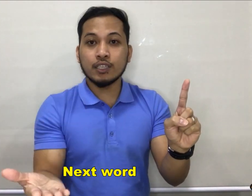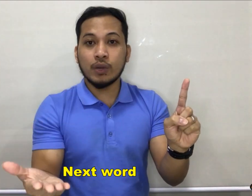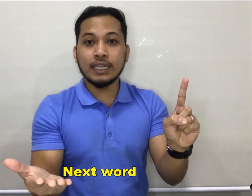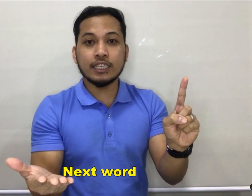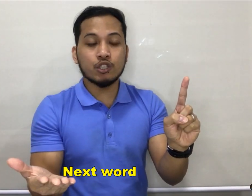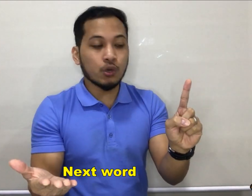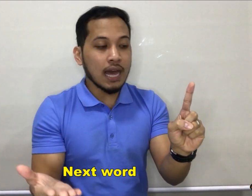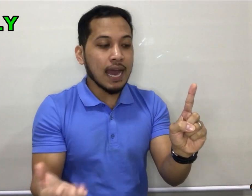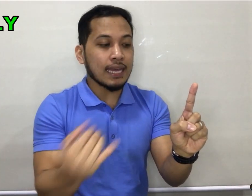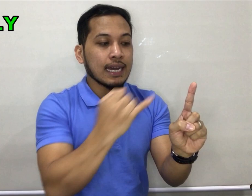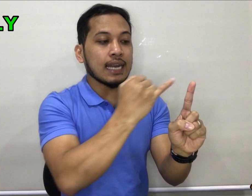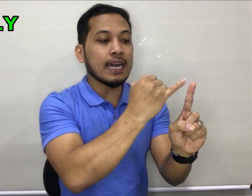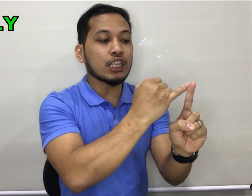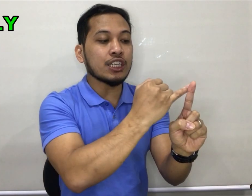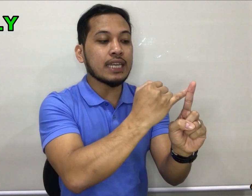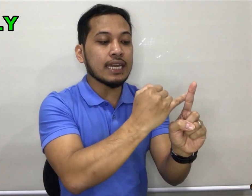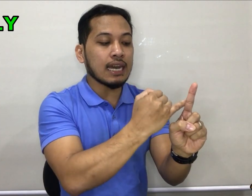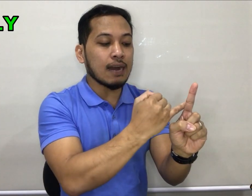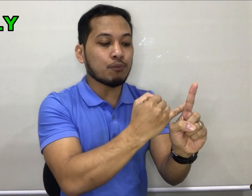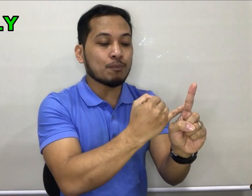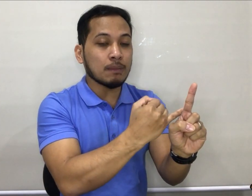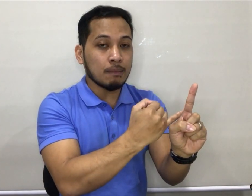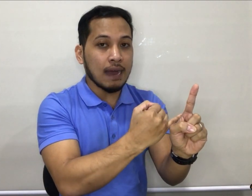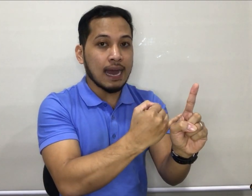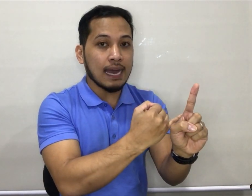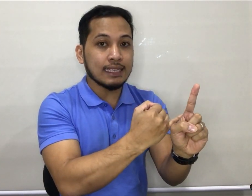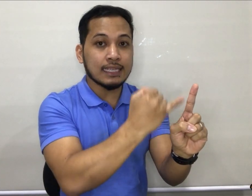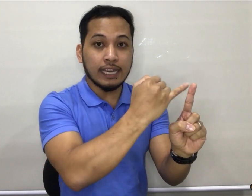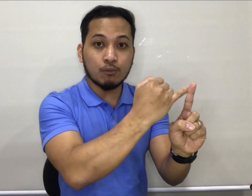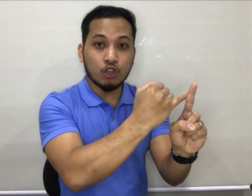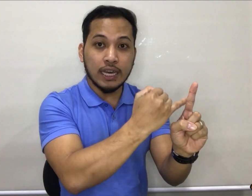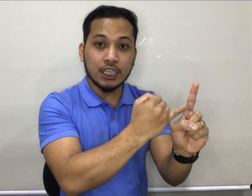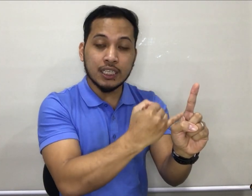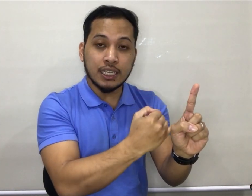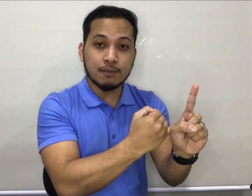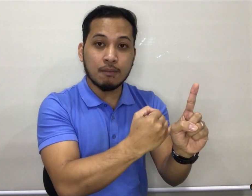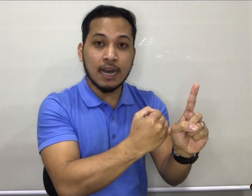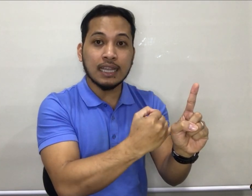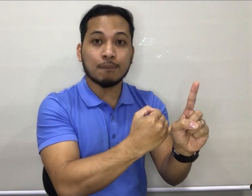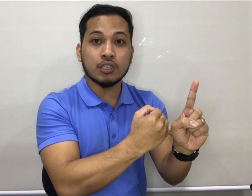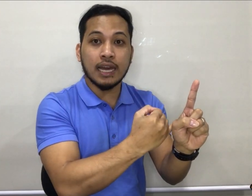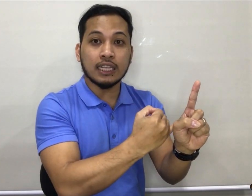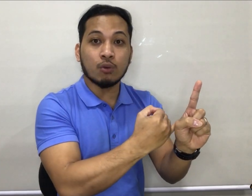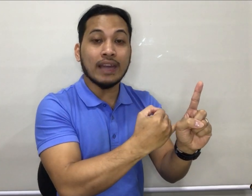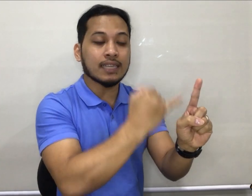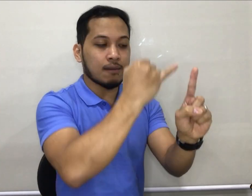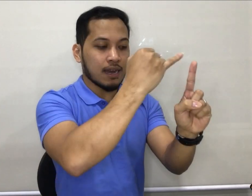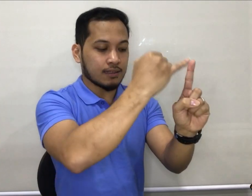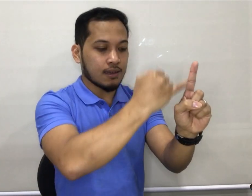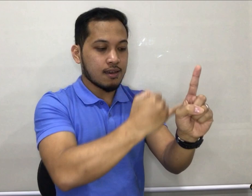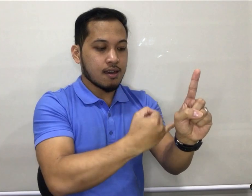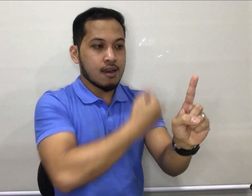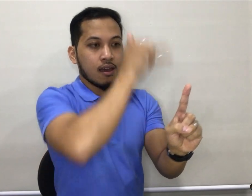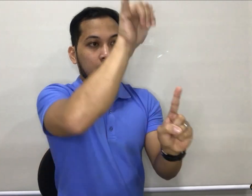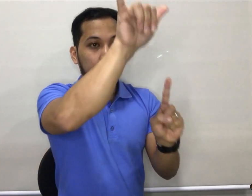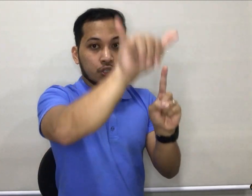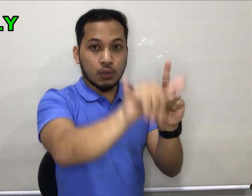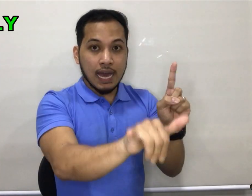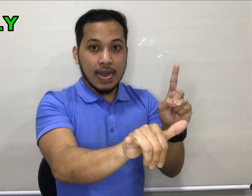Next word is July. Naka letter J ka lang po pababa. Islide mo yung letter J sa baba. Tapos letter Y sa labas. July.